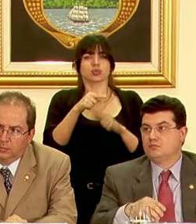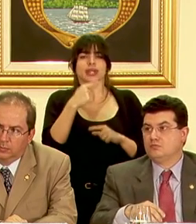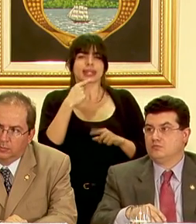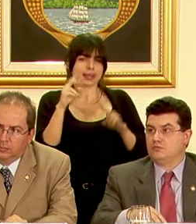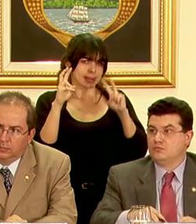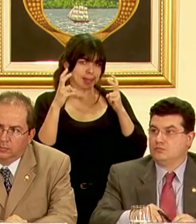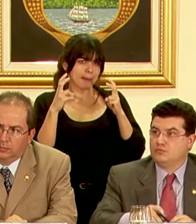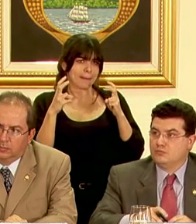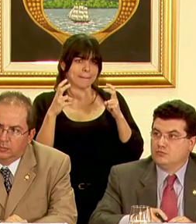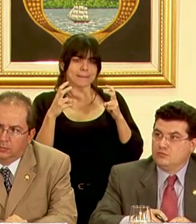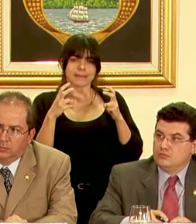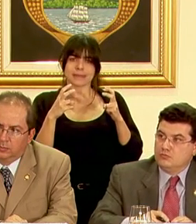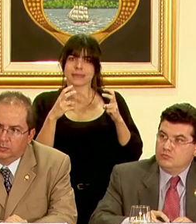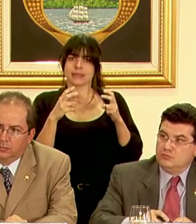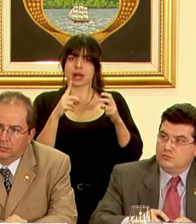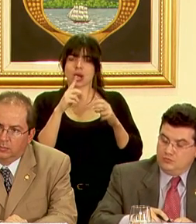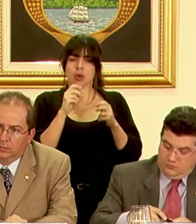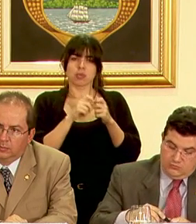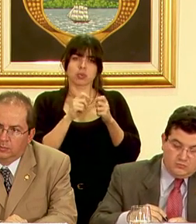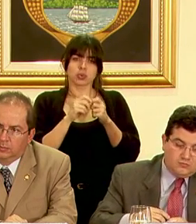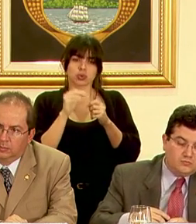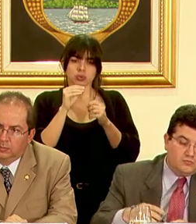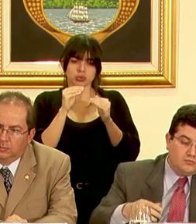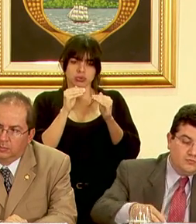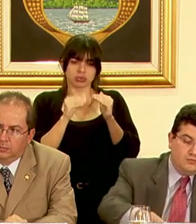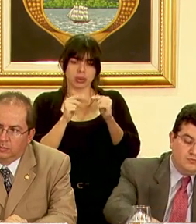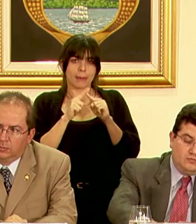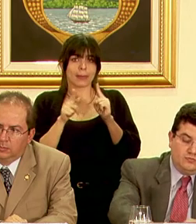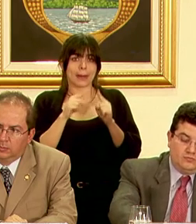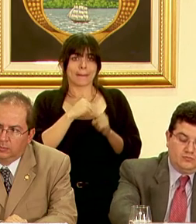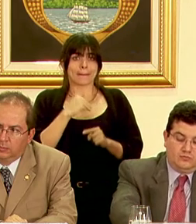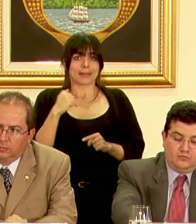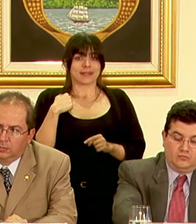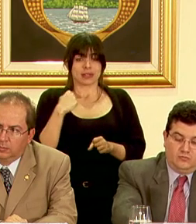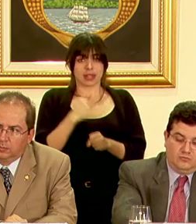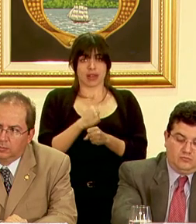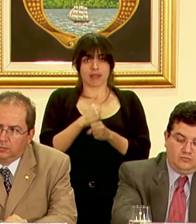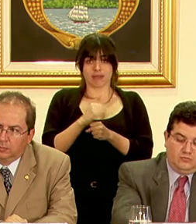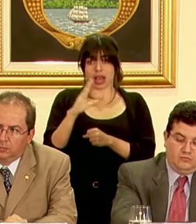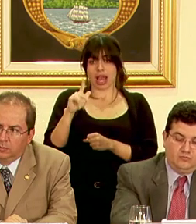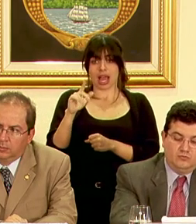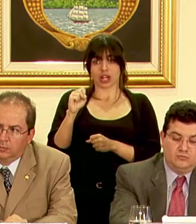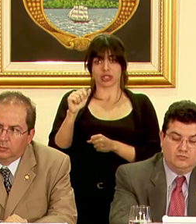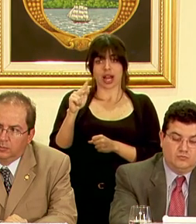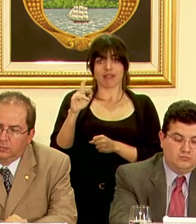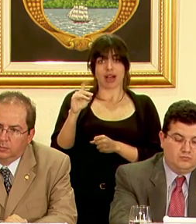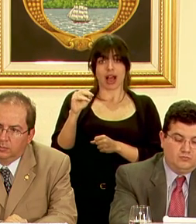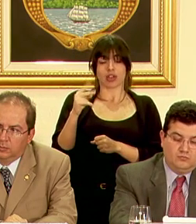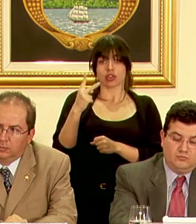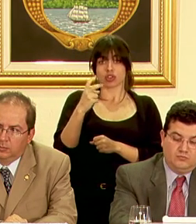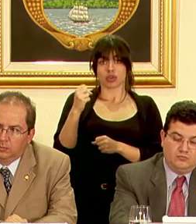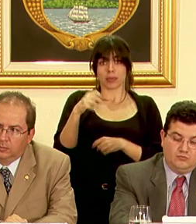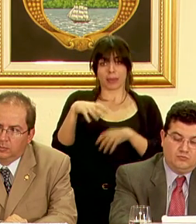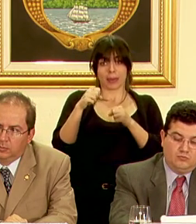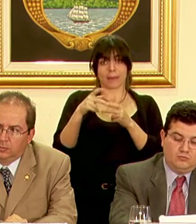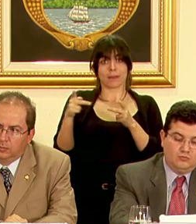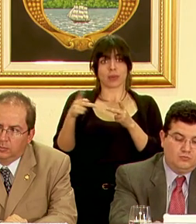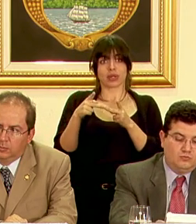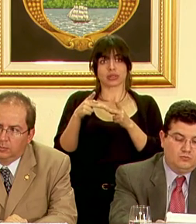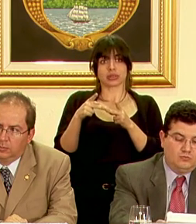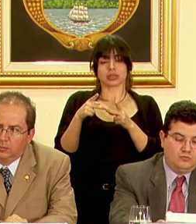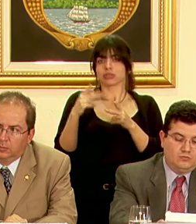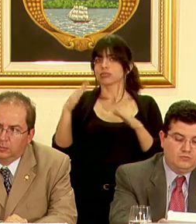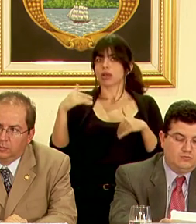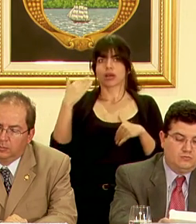tema de la disminución apenas de unos puntos porcentuales pero el ministro de trabajo don Carlos Alvarado ya con dos meses en el puesto ni siquiera sabe